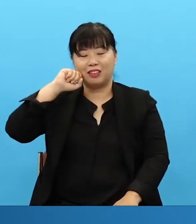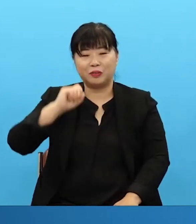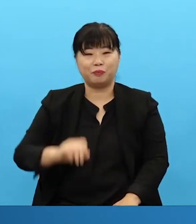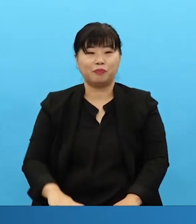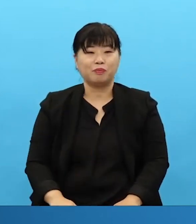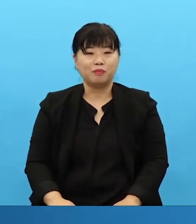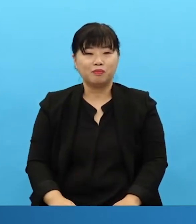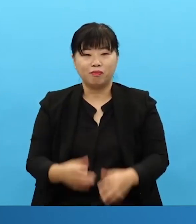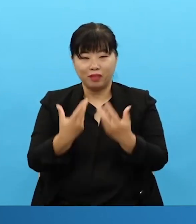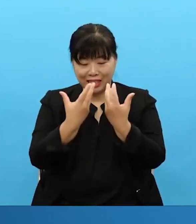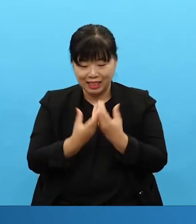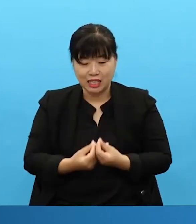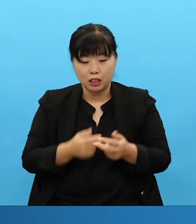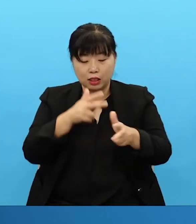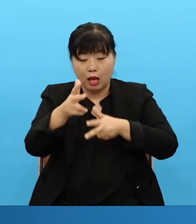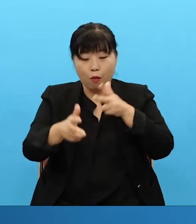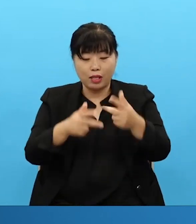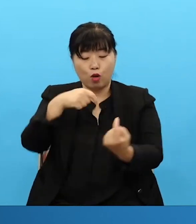That God's really working inside your companies you don't have to have a company.